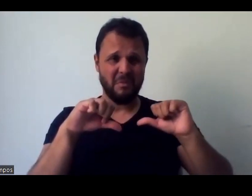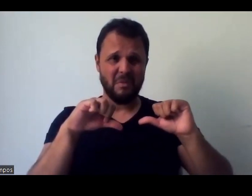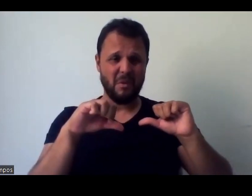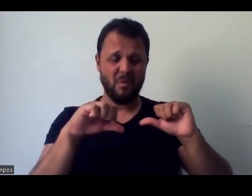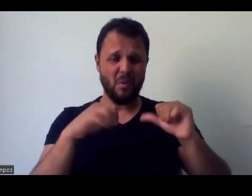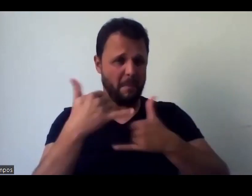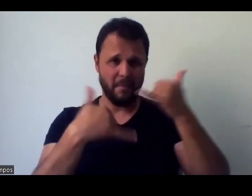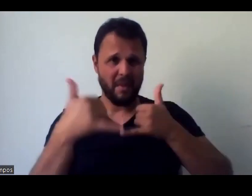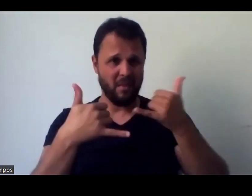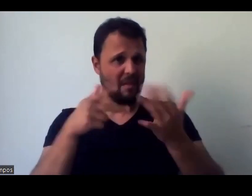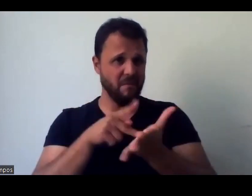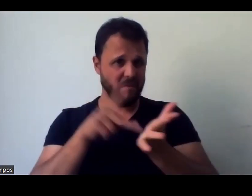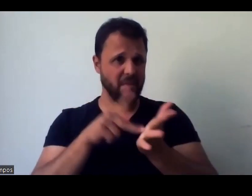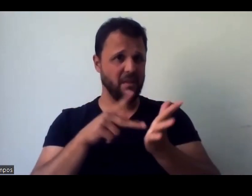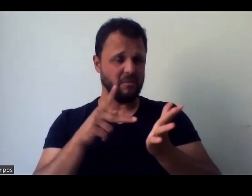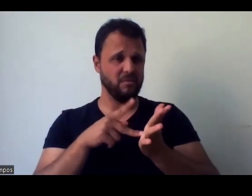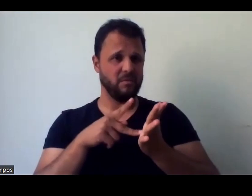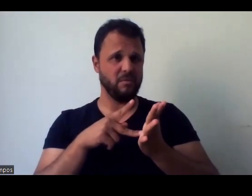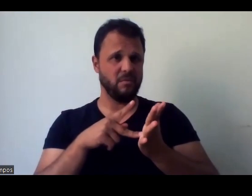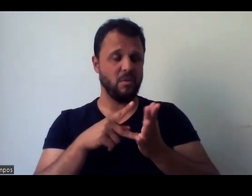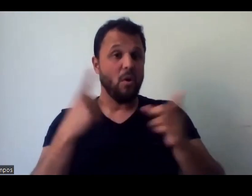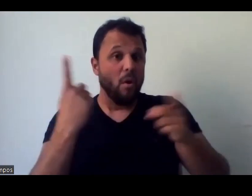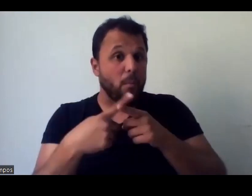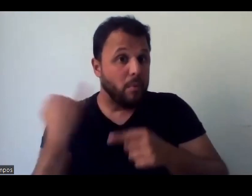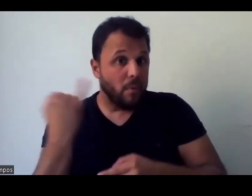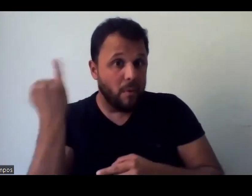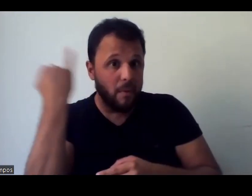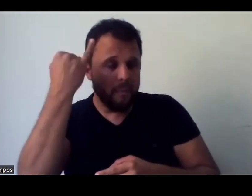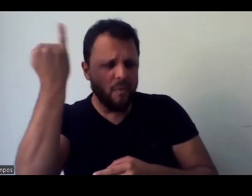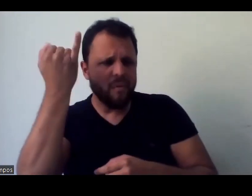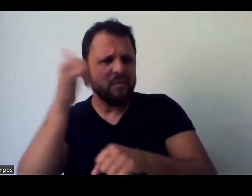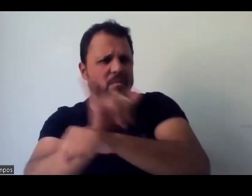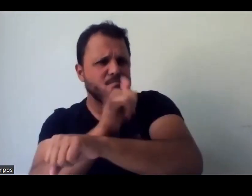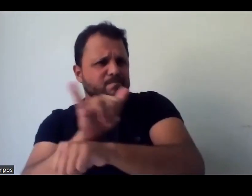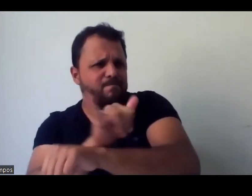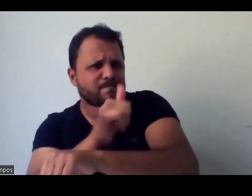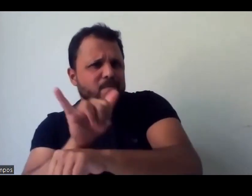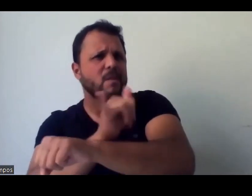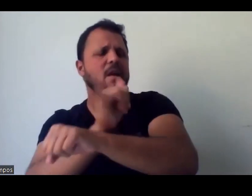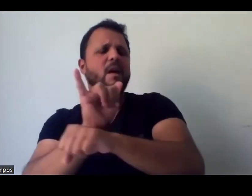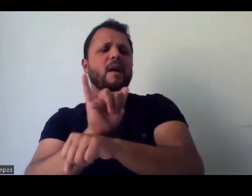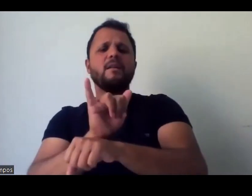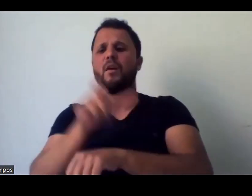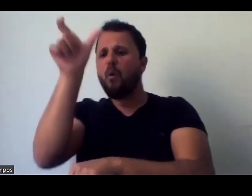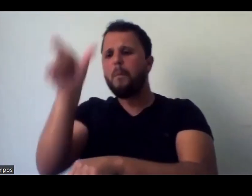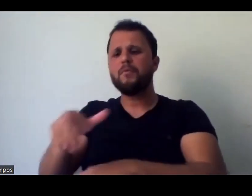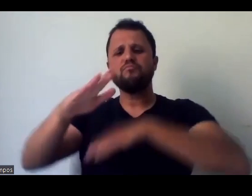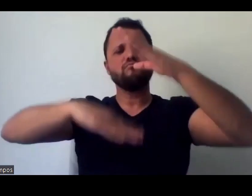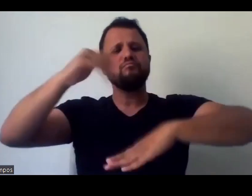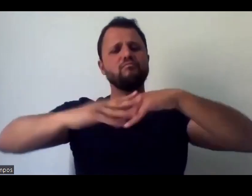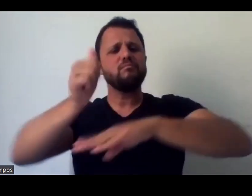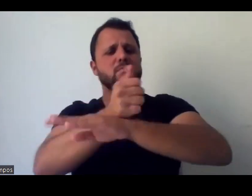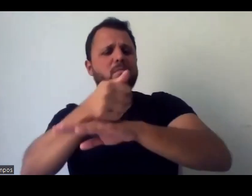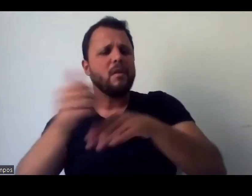real. Então, por que é importante ter essas estratégias e uma pessoa da acessibilidade que saiba